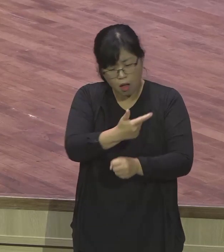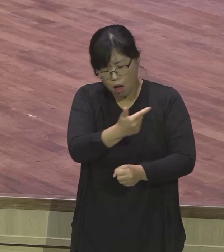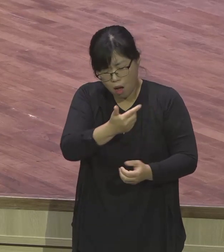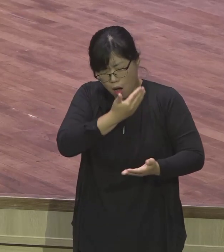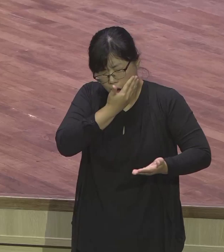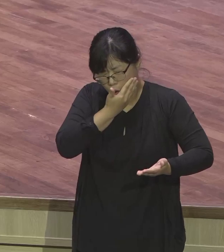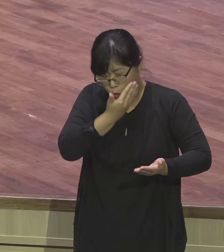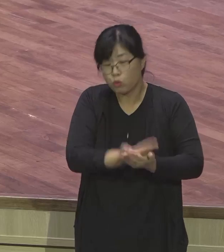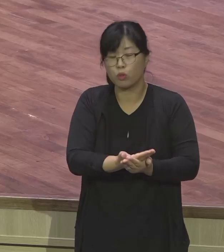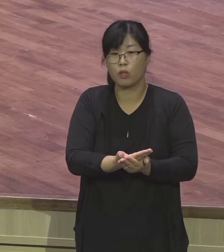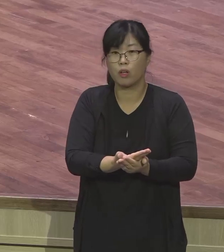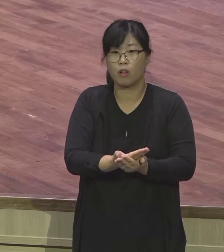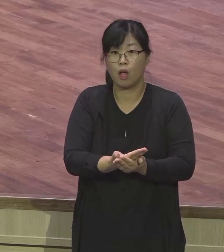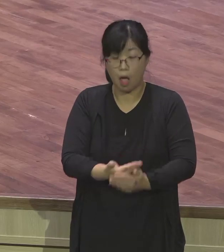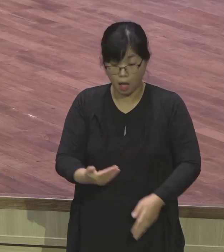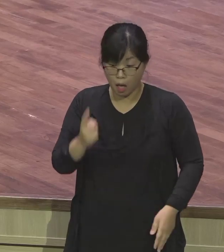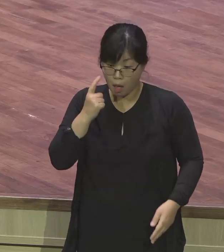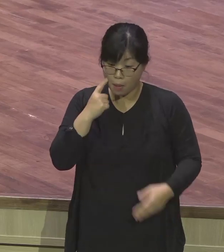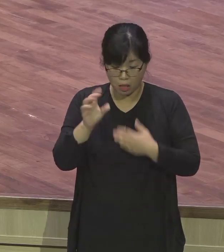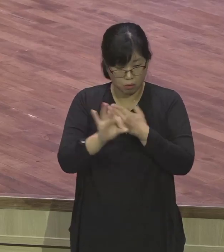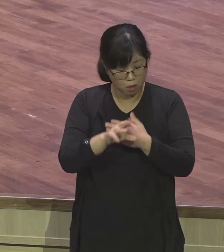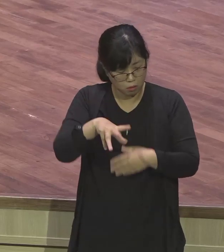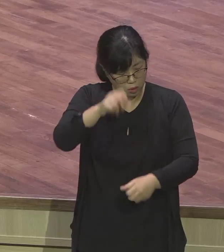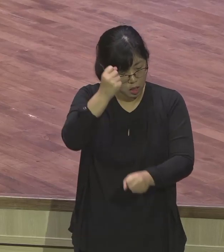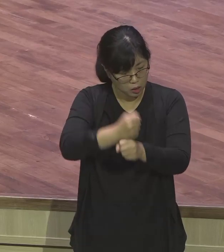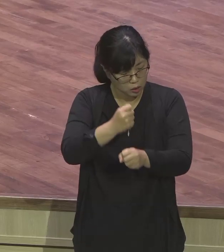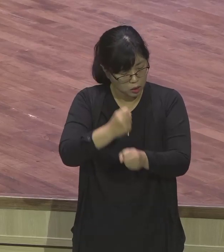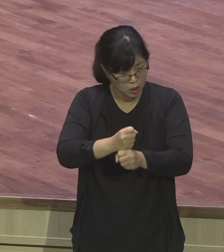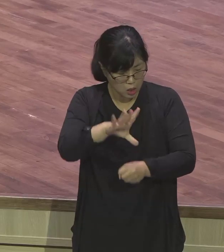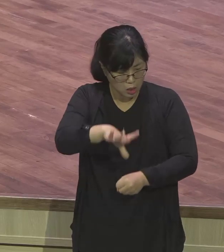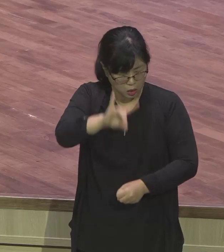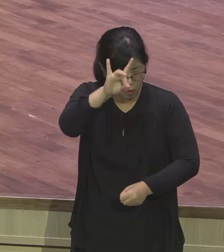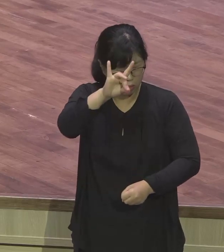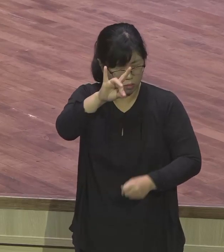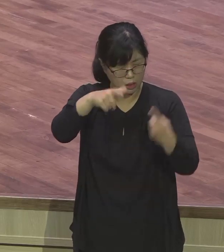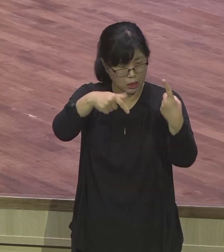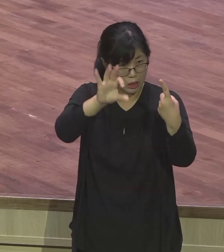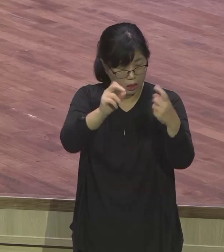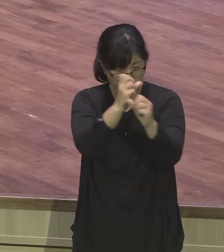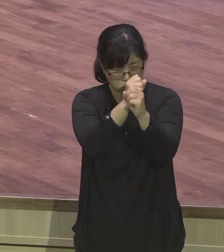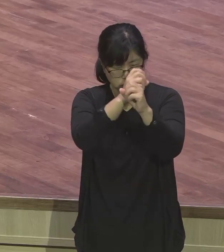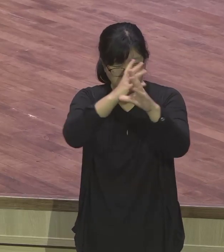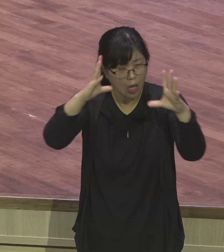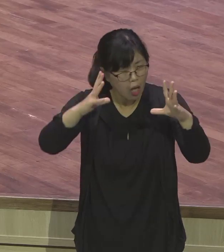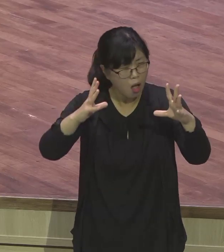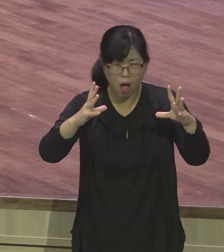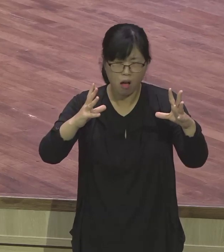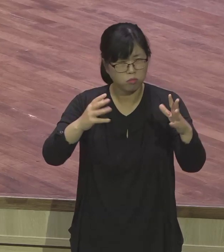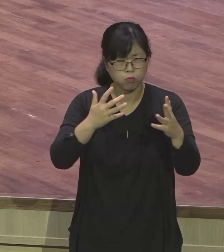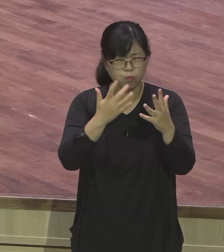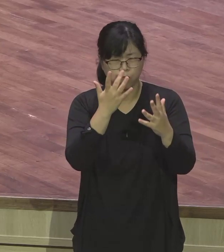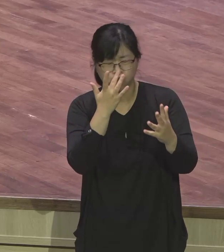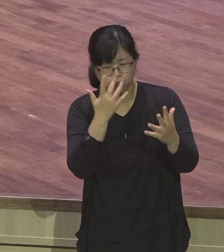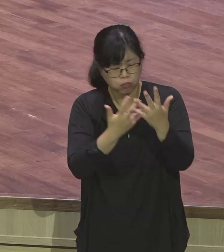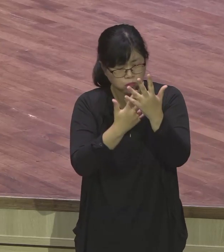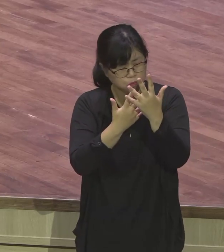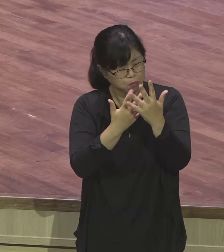안 되면 나머지 이해가 안 믿어요. 이거 믿어져야 믿어져. 아멘. 고은은 요한복음 3장 힘줄에 성장 전체